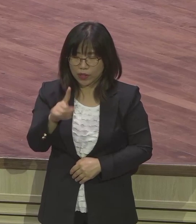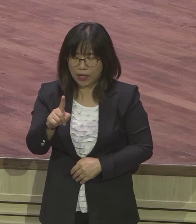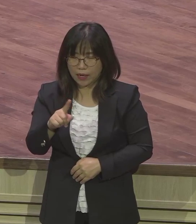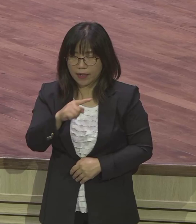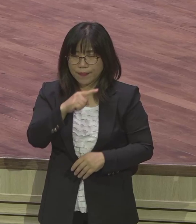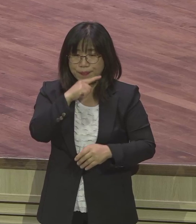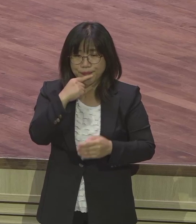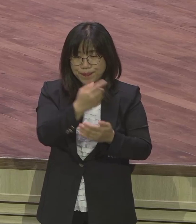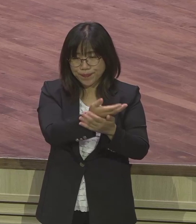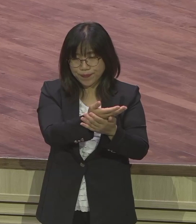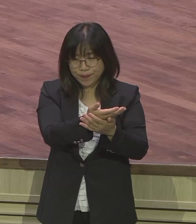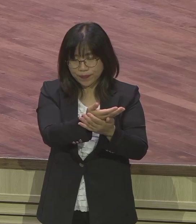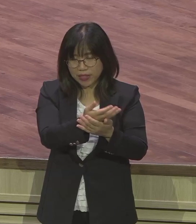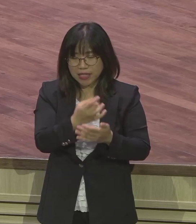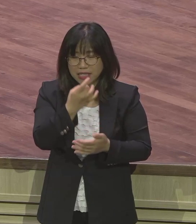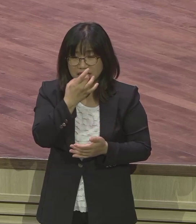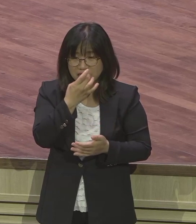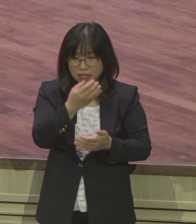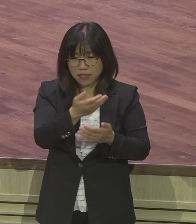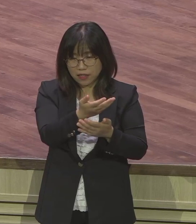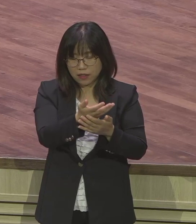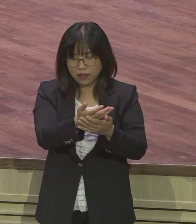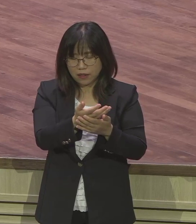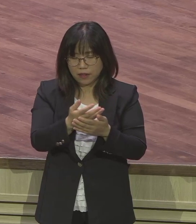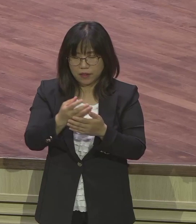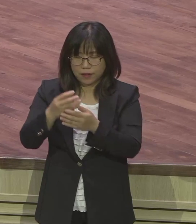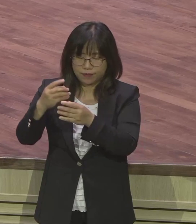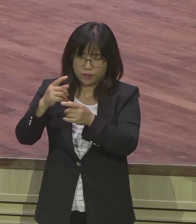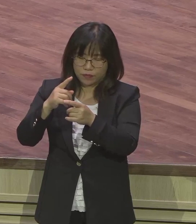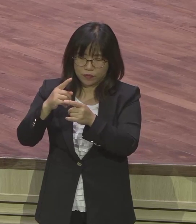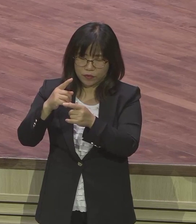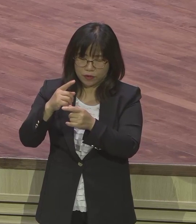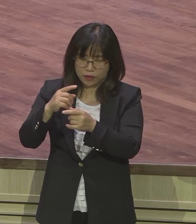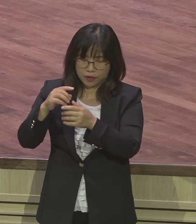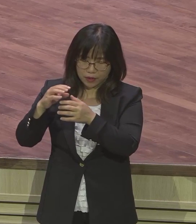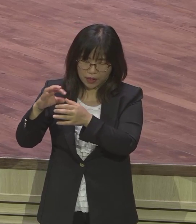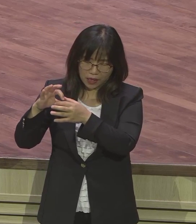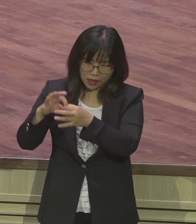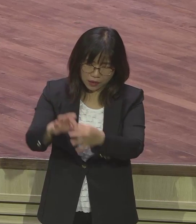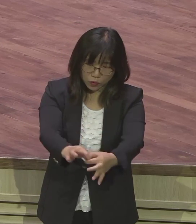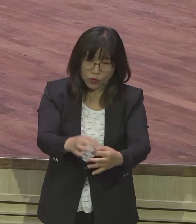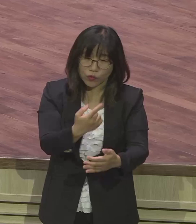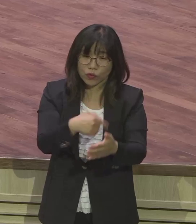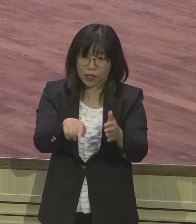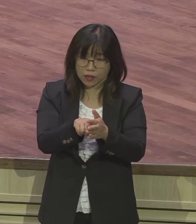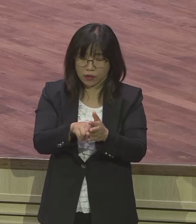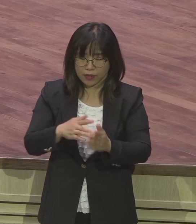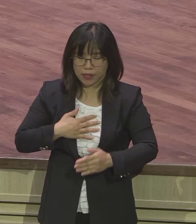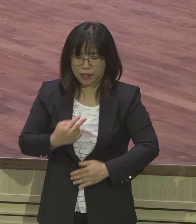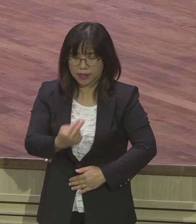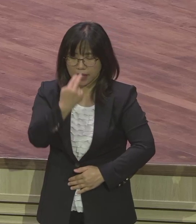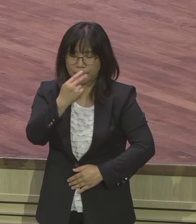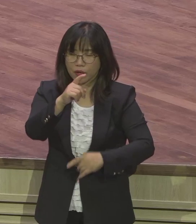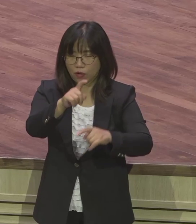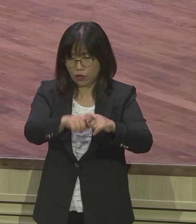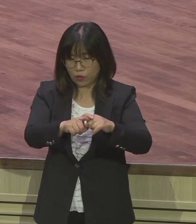위해서 이런 결정을 한 것입니다 이런 결정은 결코 쉬운 것이 아니오 자신의 생명을 걸어야 돼요